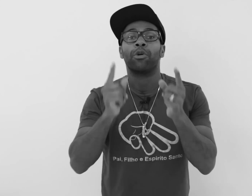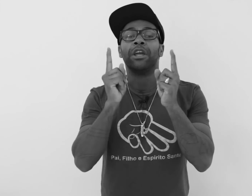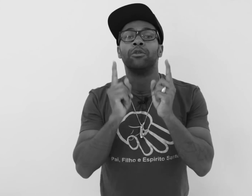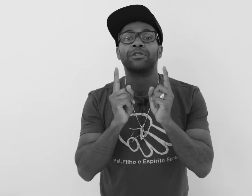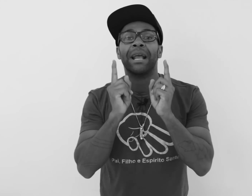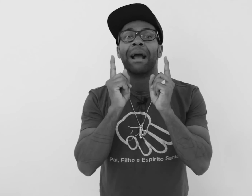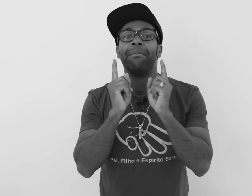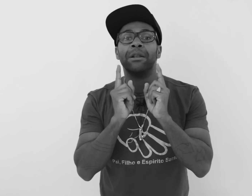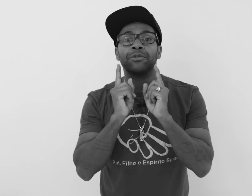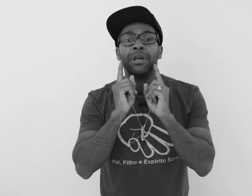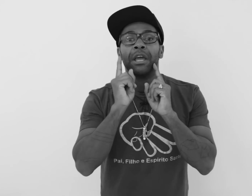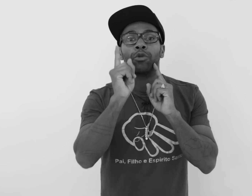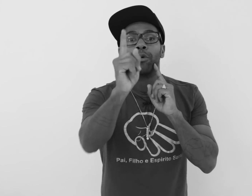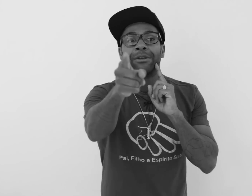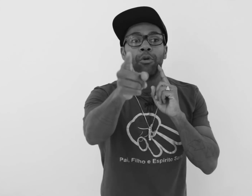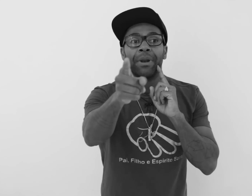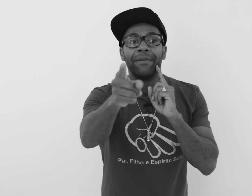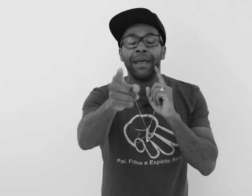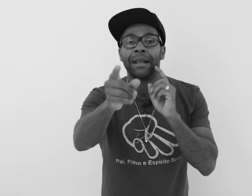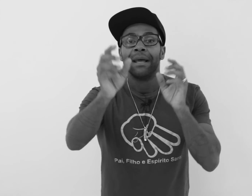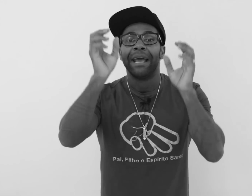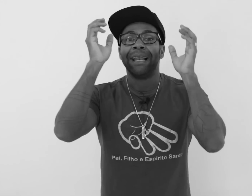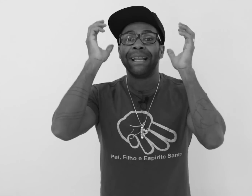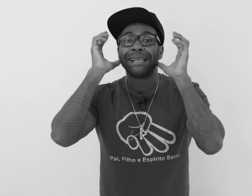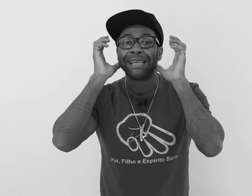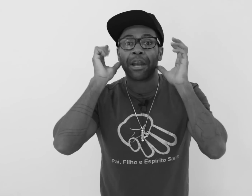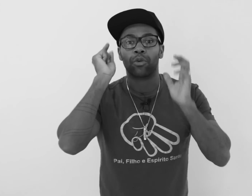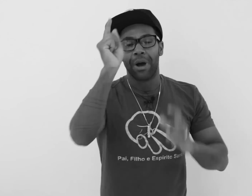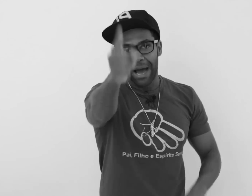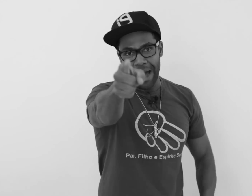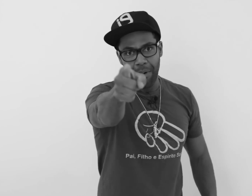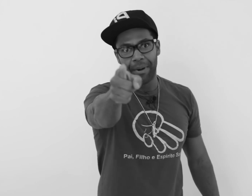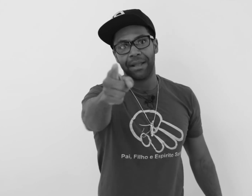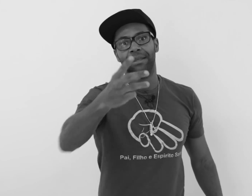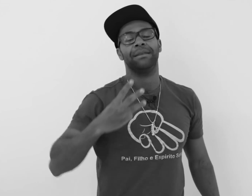porque Dios tiene caminos que tú no vas a comprender. En el desierto, agua para ti.